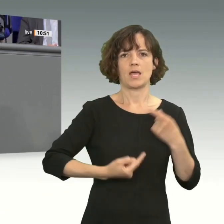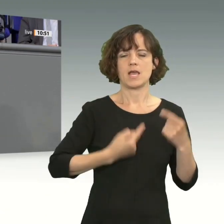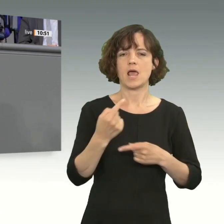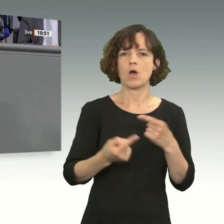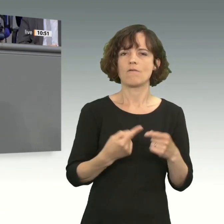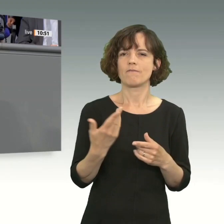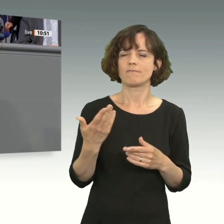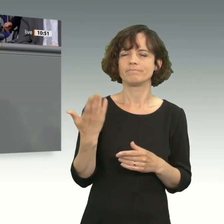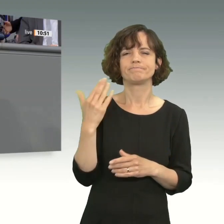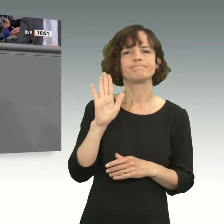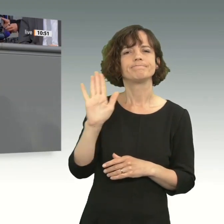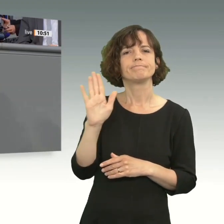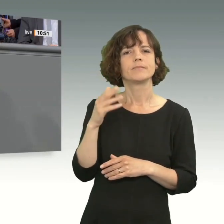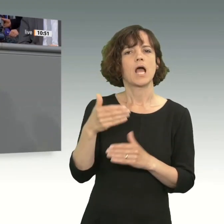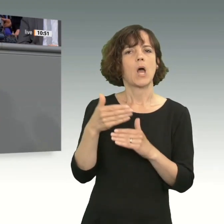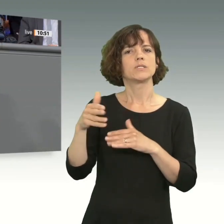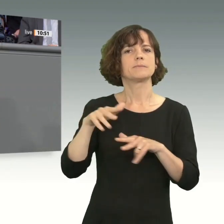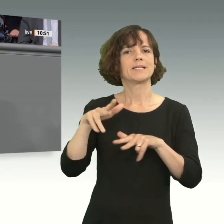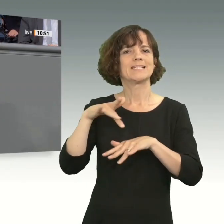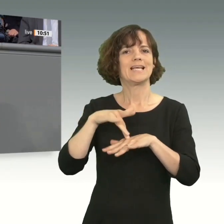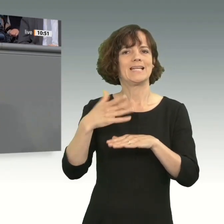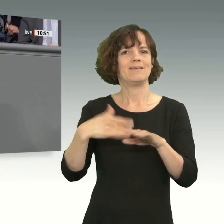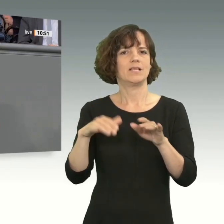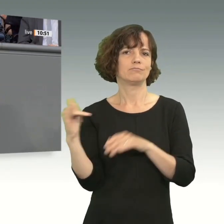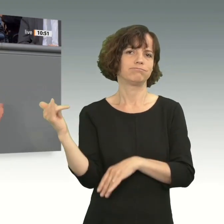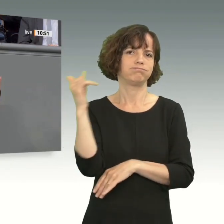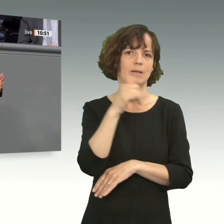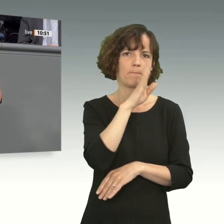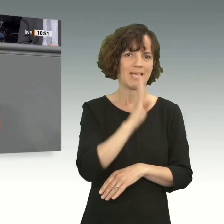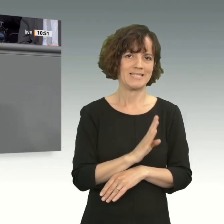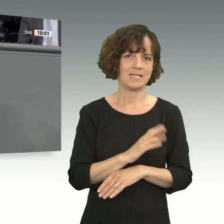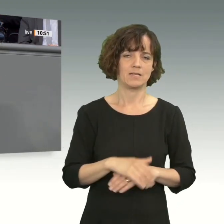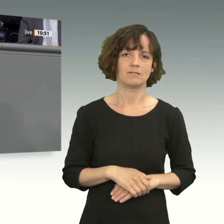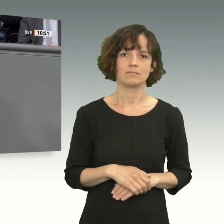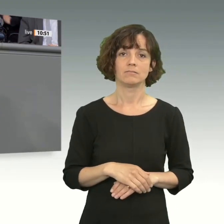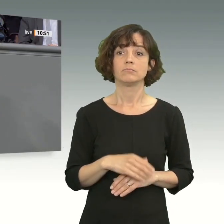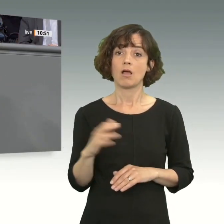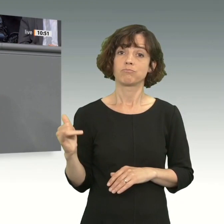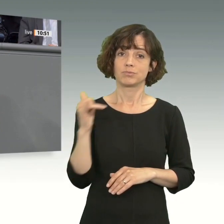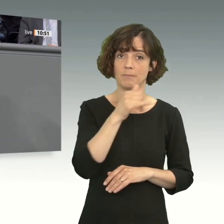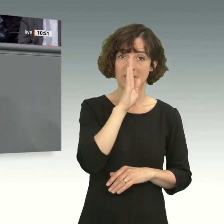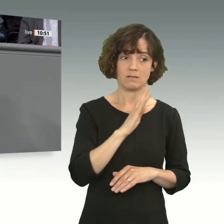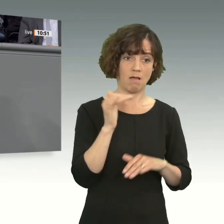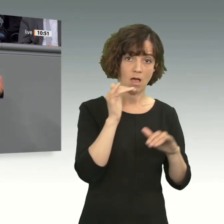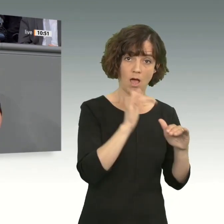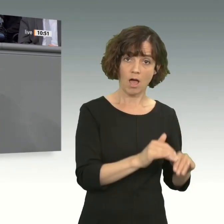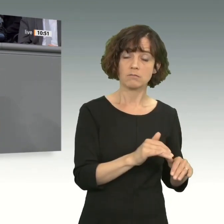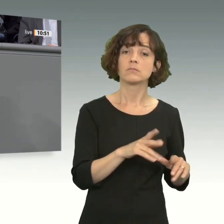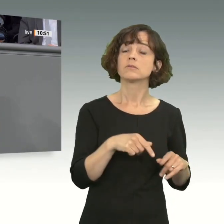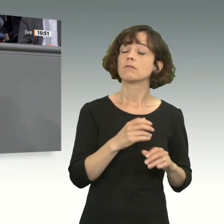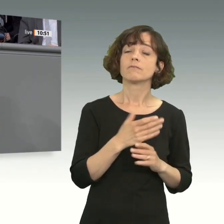als Ihre Außenministerin dann in Brasilien aufgetaucht ist. Sie ist nach Brasilien gereist. Und als sie ankam, ist